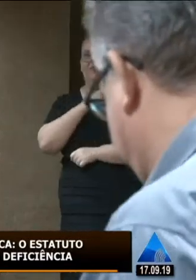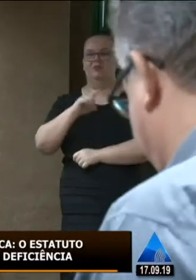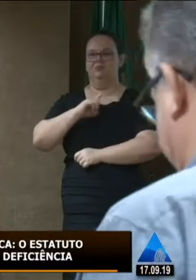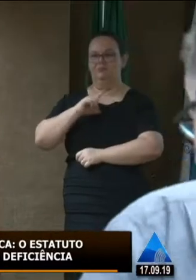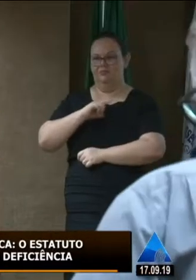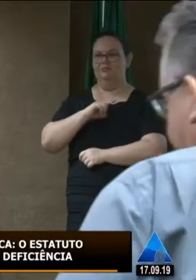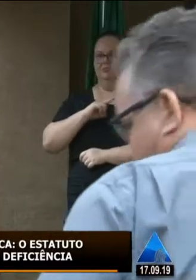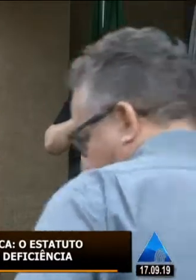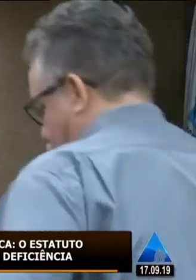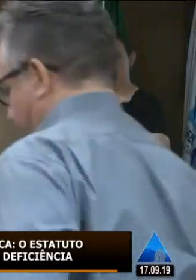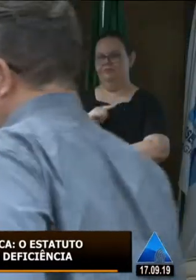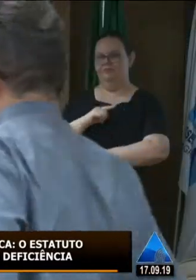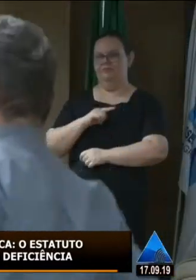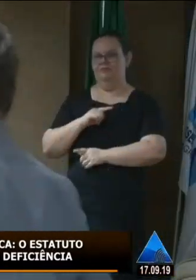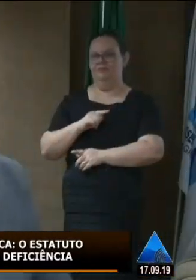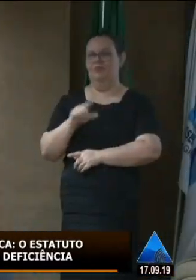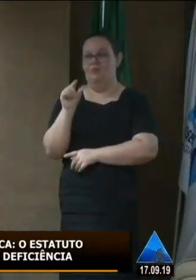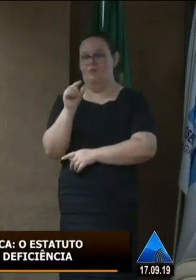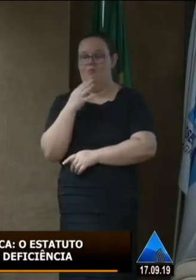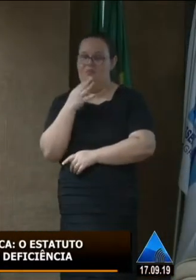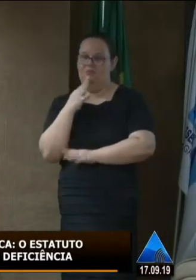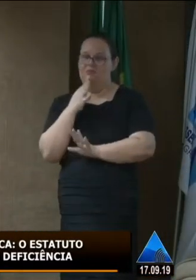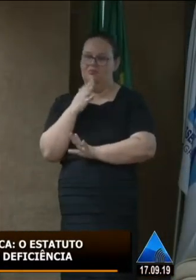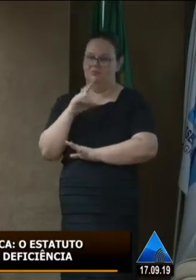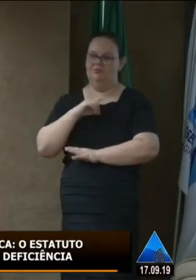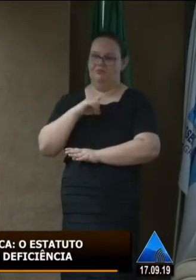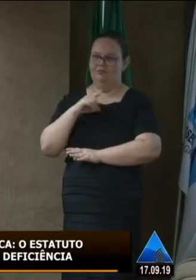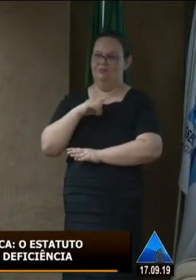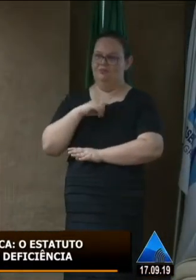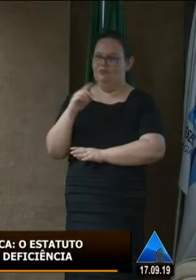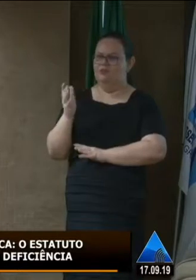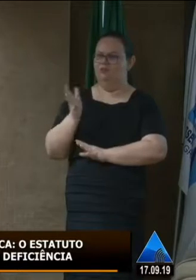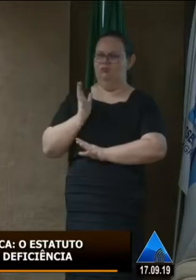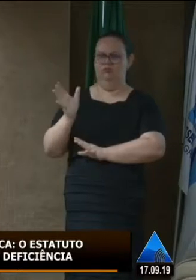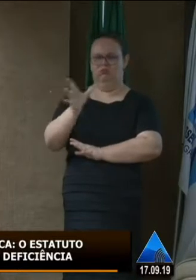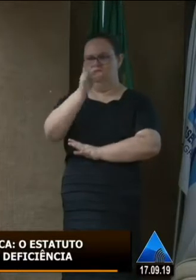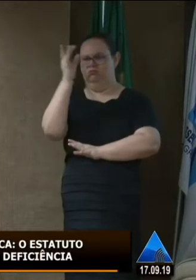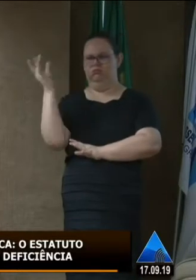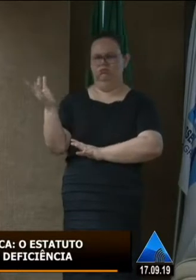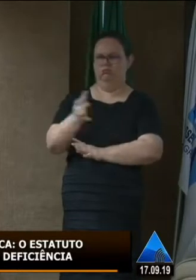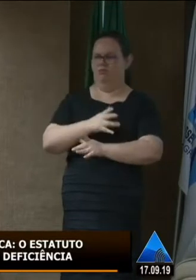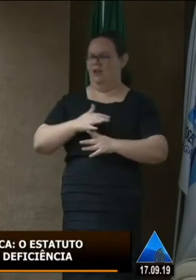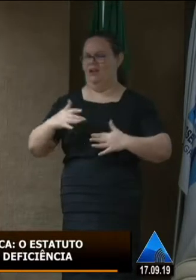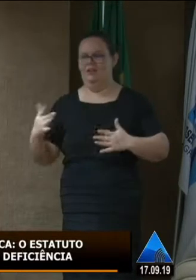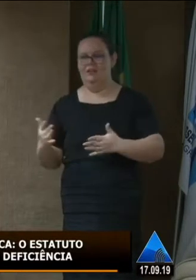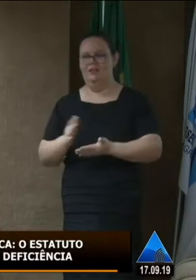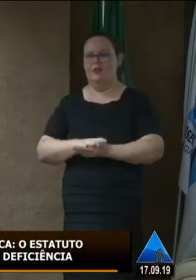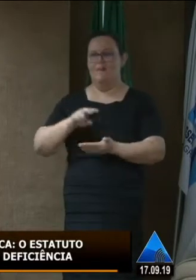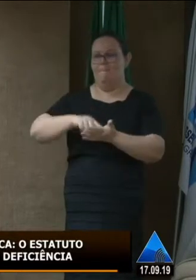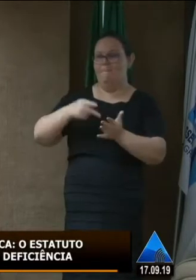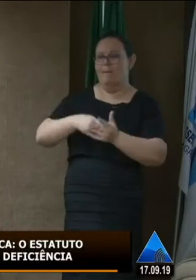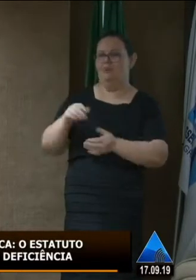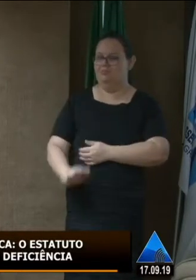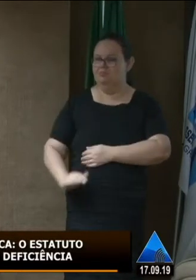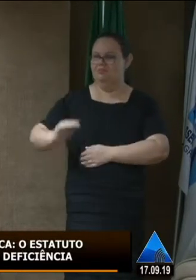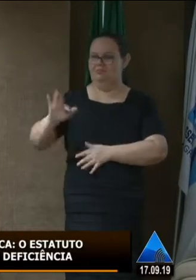serviço, que é um serviço pouco conhecido, mas é um serviço muito rico, muito vasto, de muito significado para essas crianças e